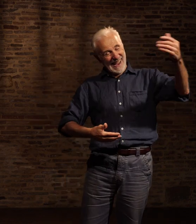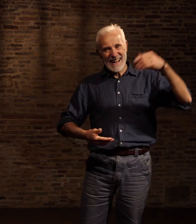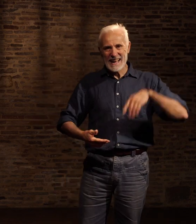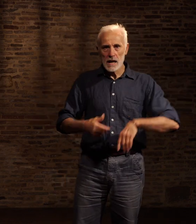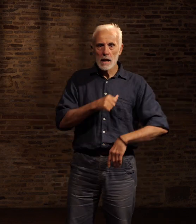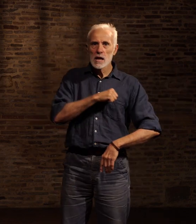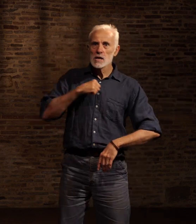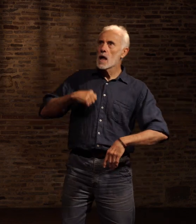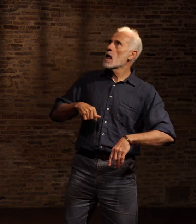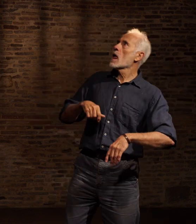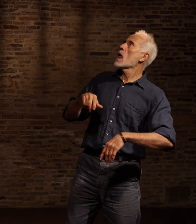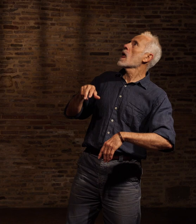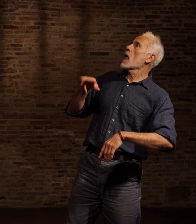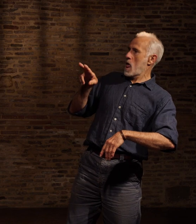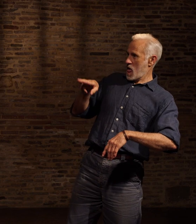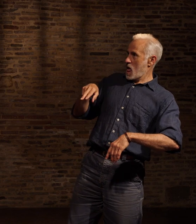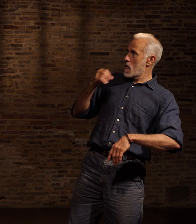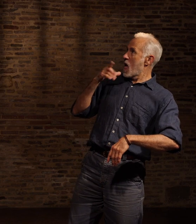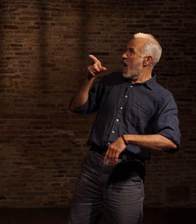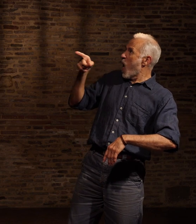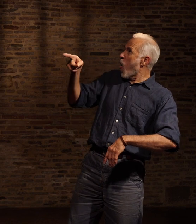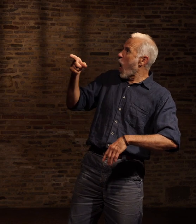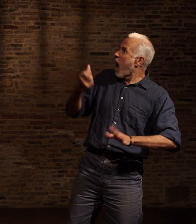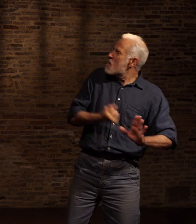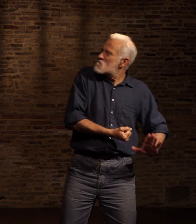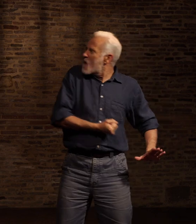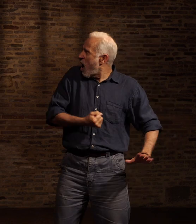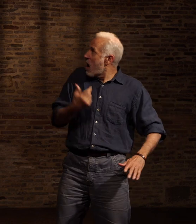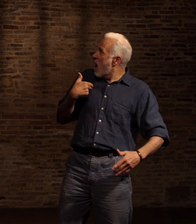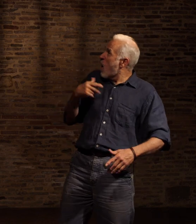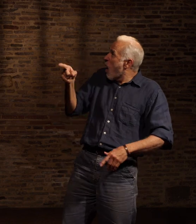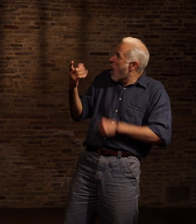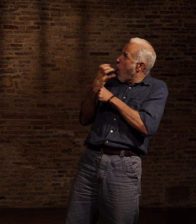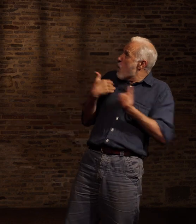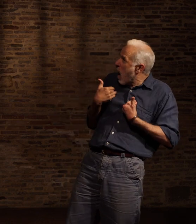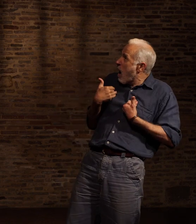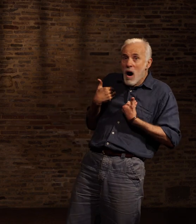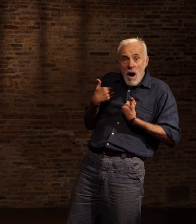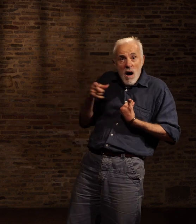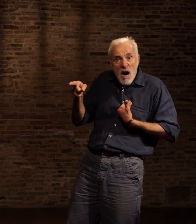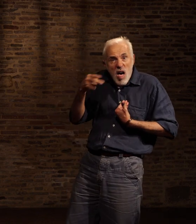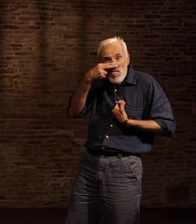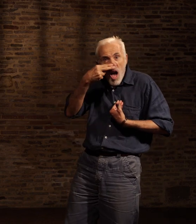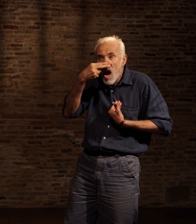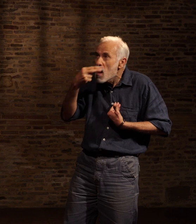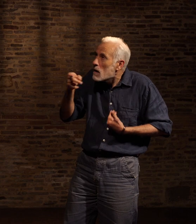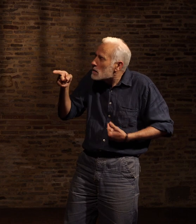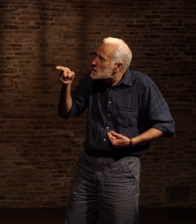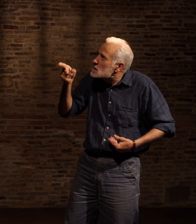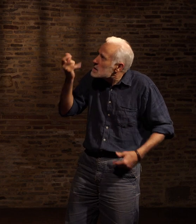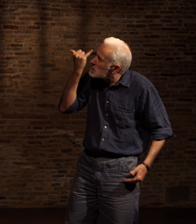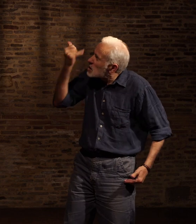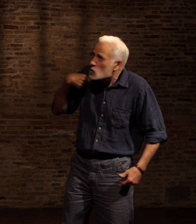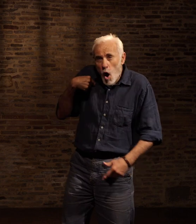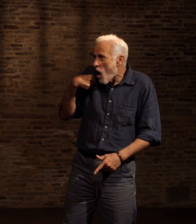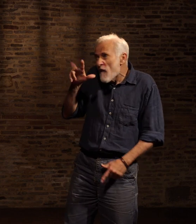Shintok me regarde à ébaï C'est toi qui as armé un Sunday contre moi negro ? Est-ce que tu réalises que je vais te faire la